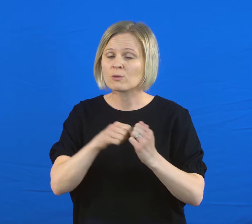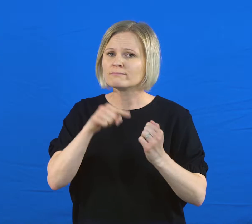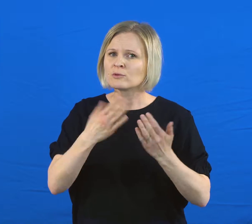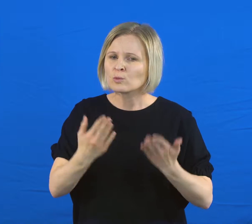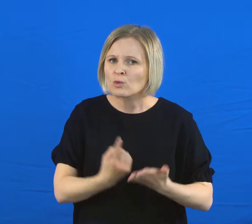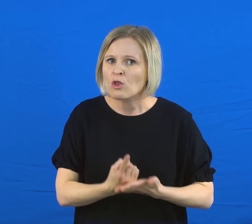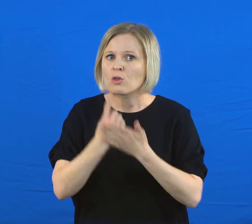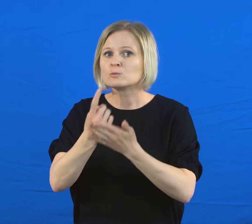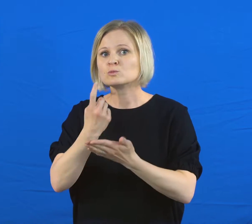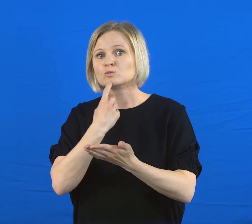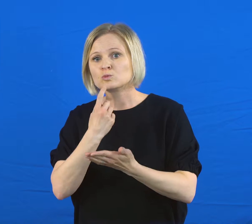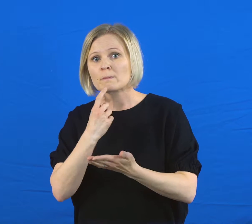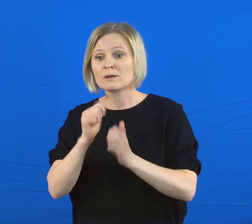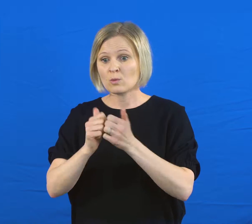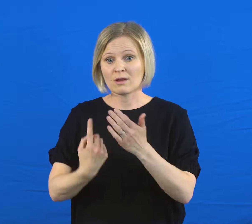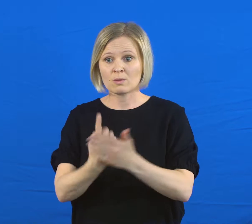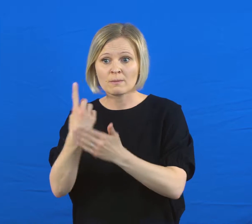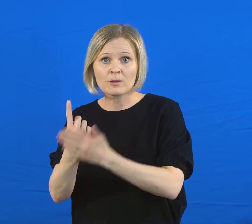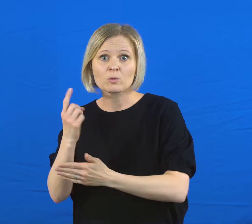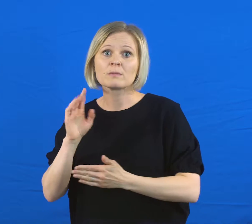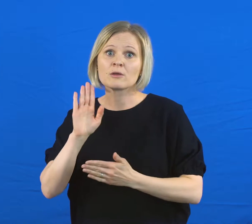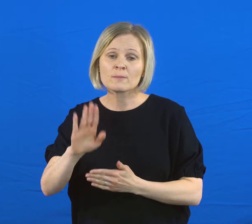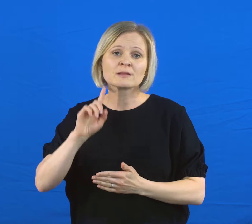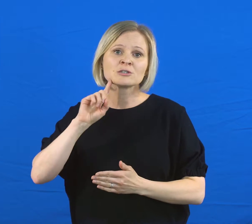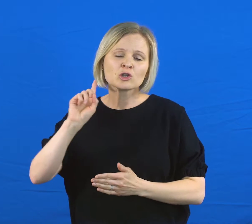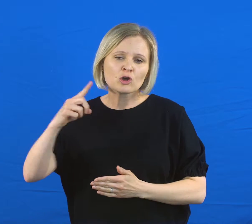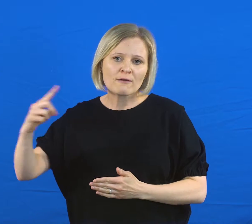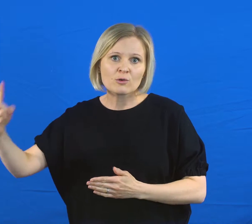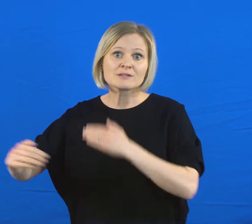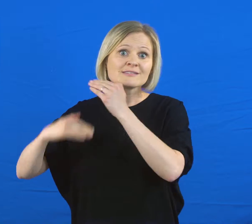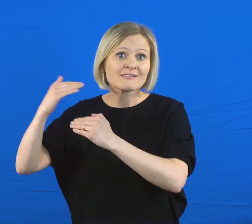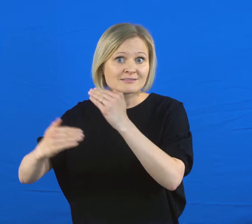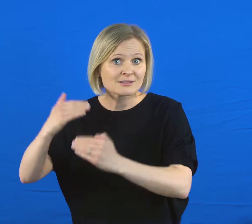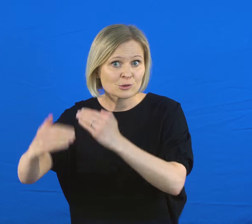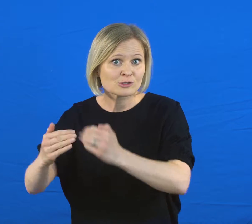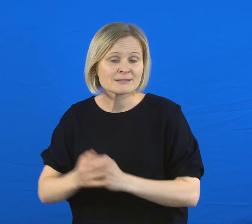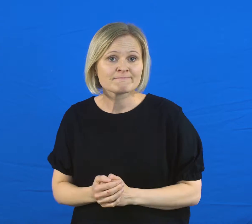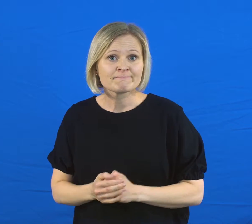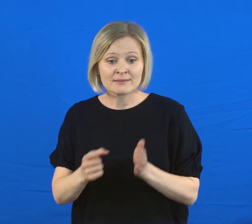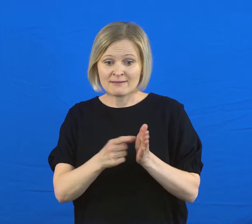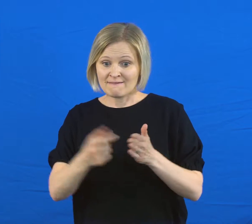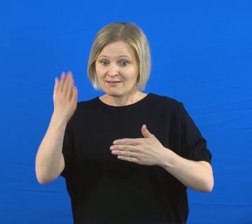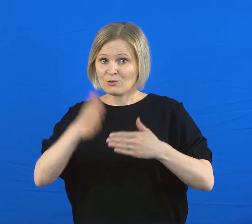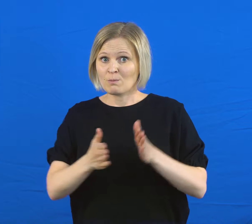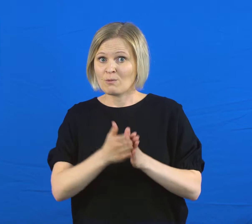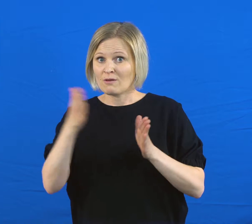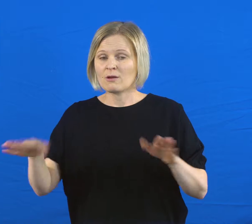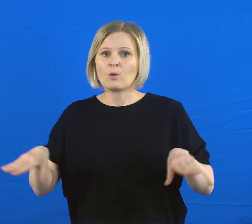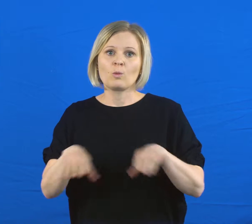elänyt ajan mukana ja noussut suomalaisten urheilutapahtumien jokavuotiseksi klassikoksi. Joukkueet